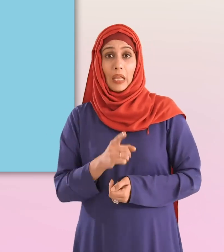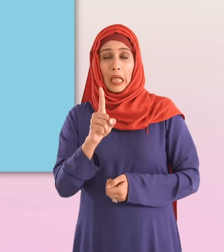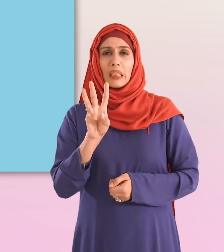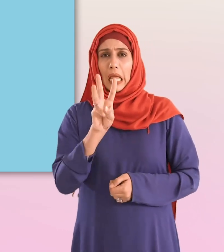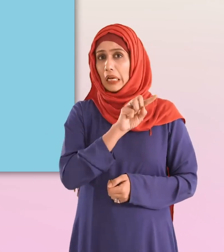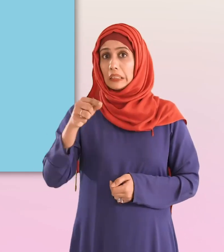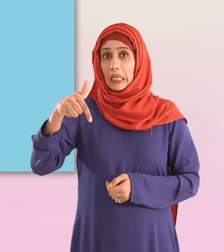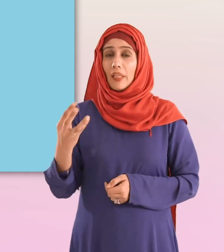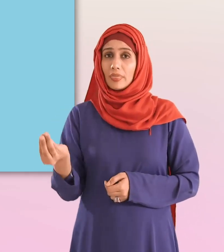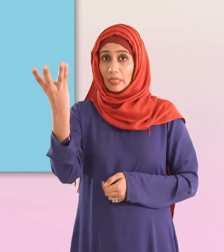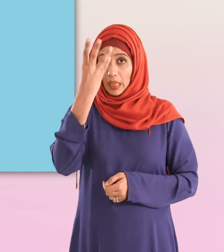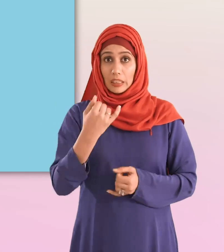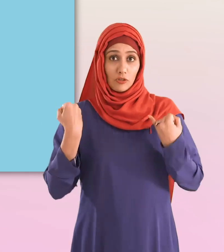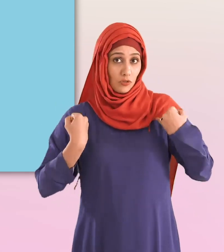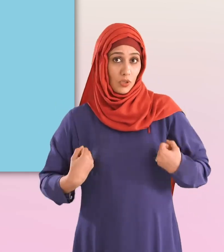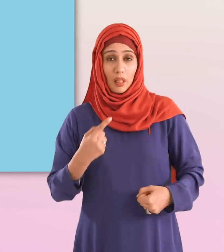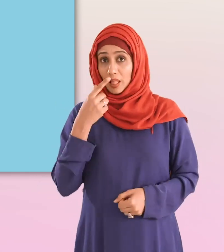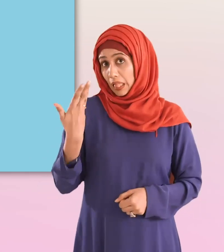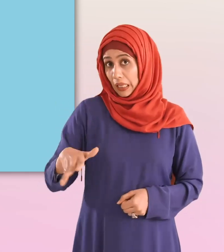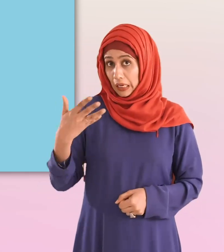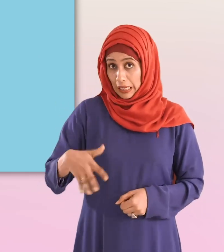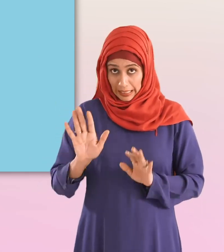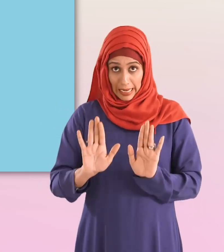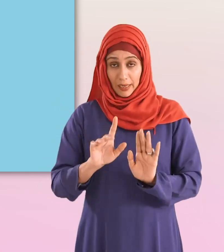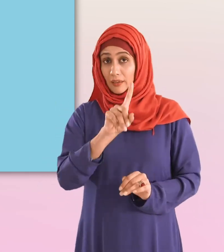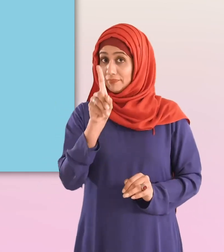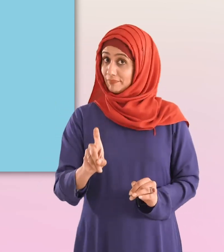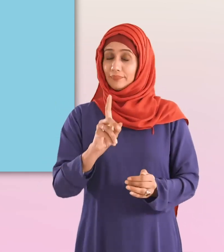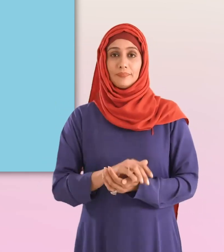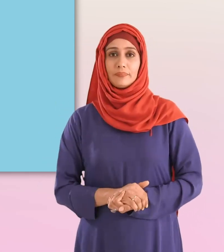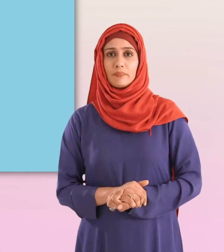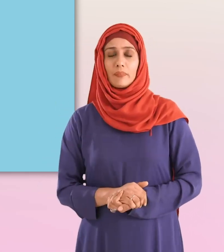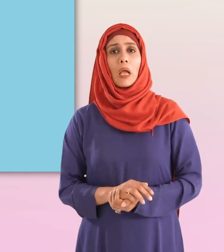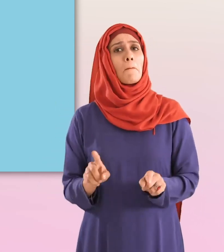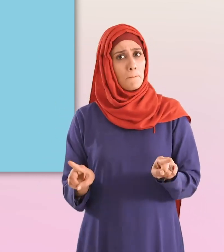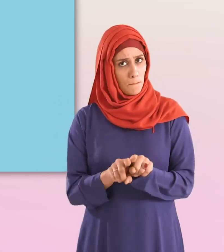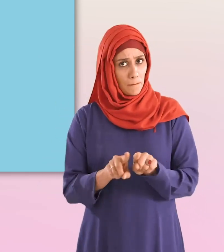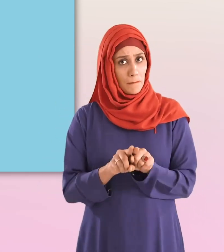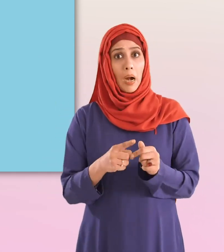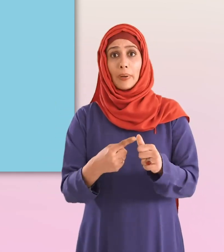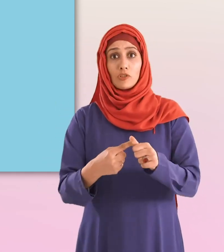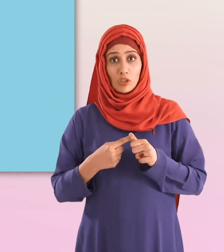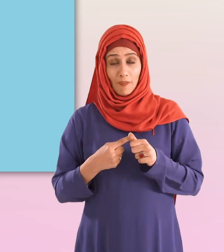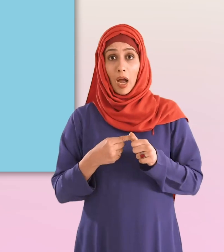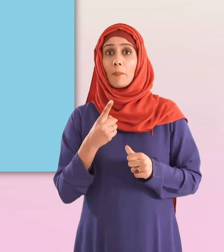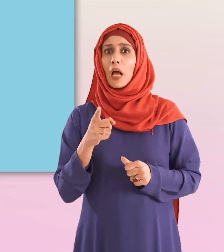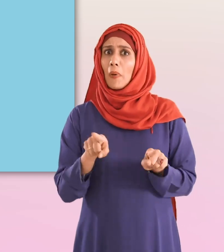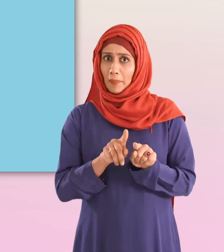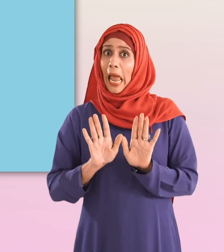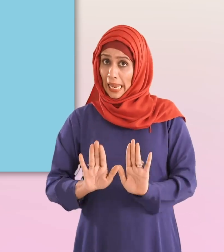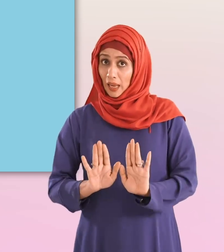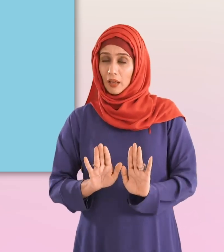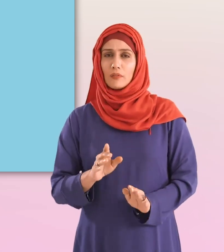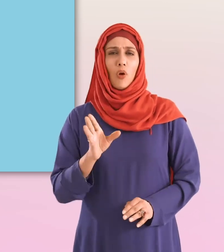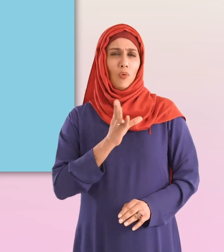حیث کا تعریف دن تک آپ کے جسم سے خون کا رساؤ ہوتا ہے اگر اس کا جواب ہاں میں ہے تو